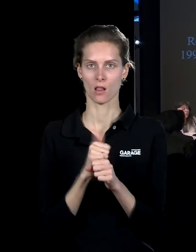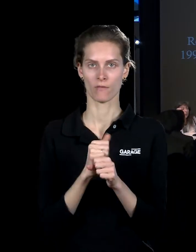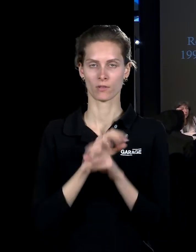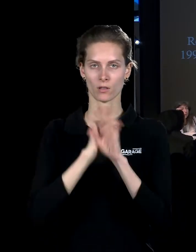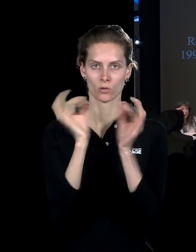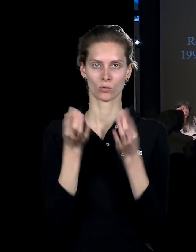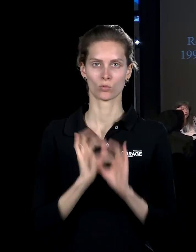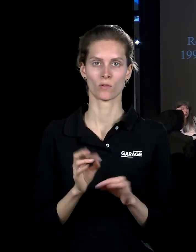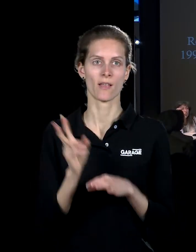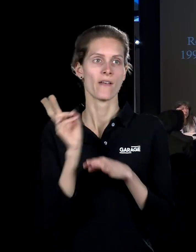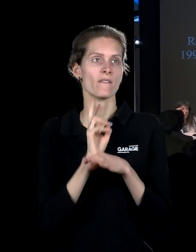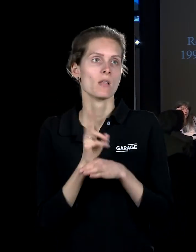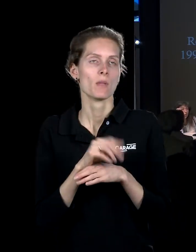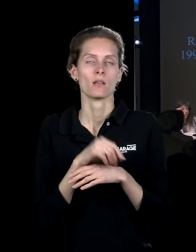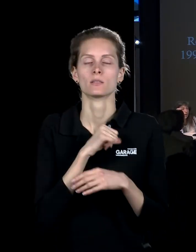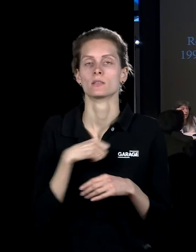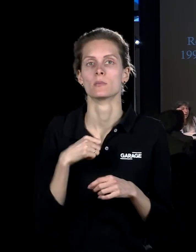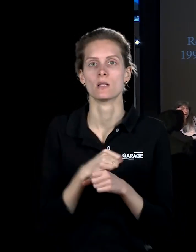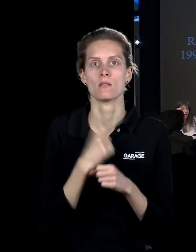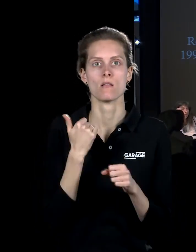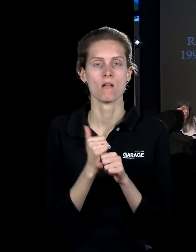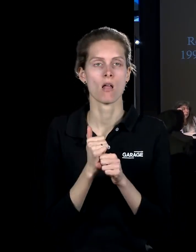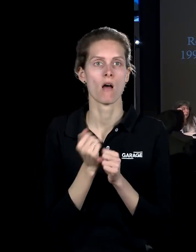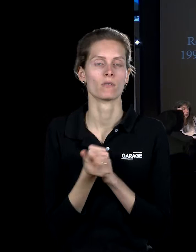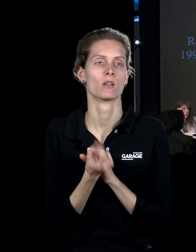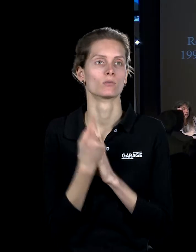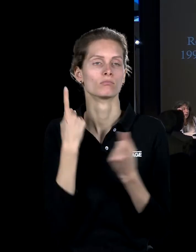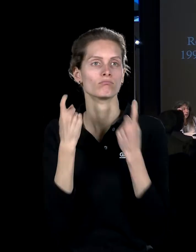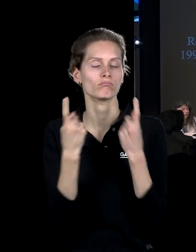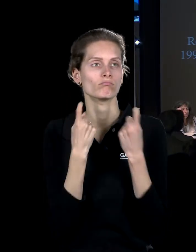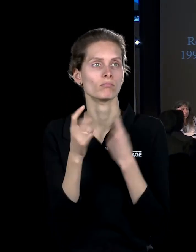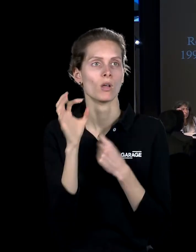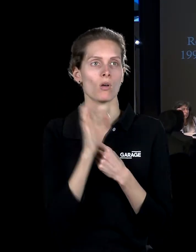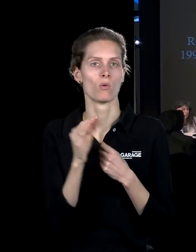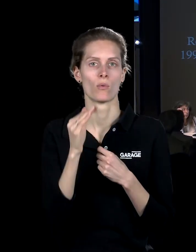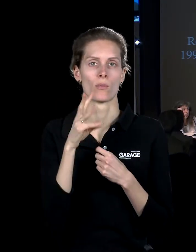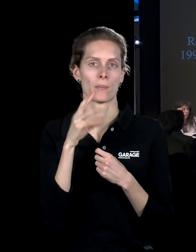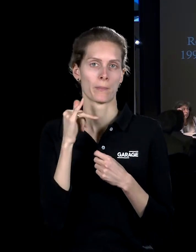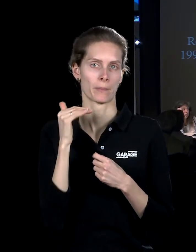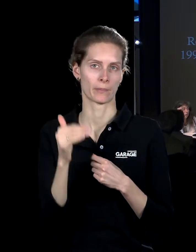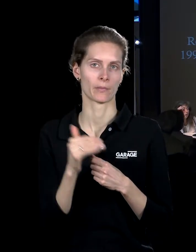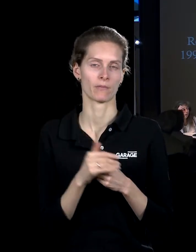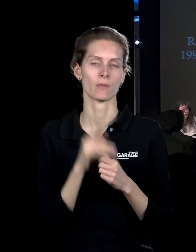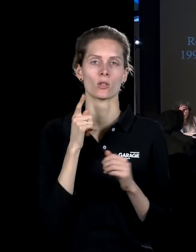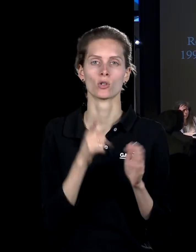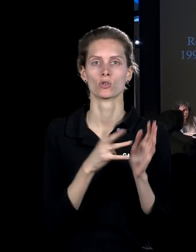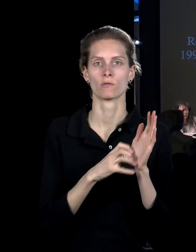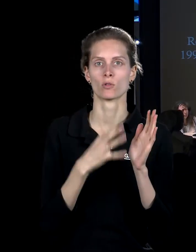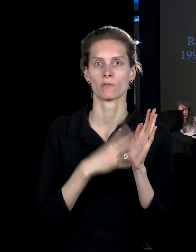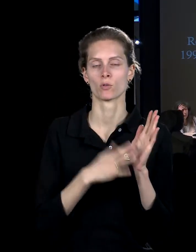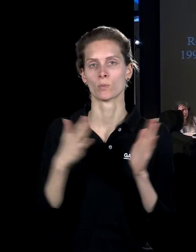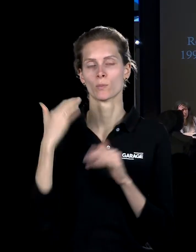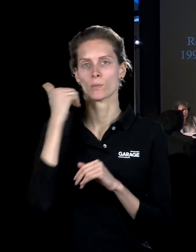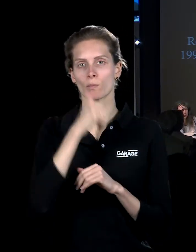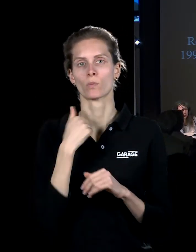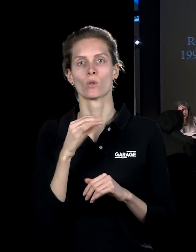главных источников мифологии культурной. Поэтому в 90-е годы